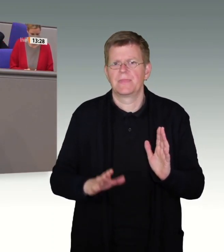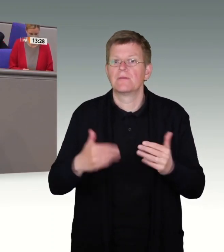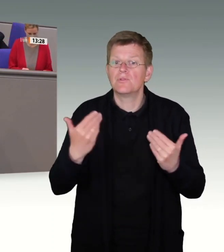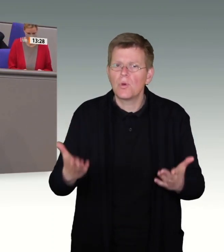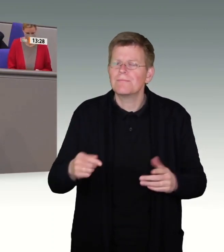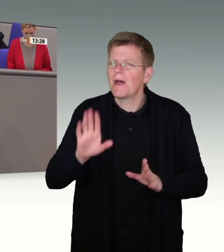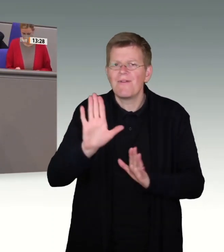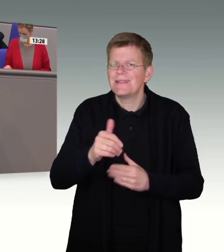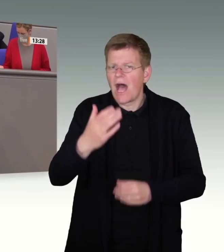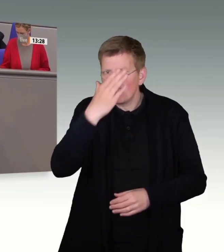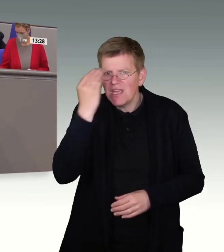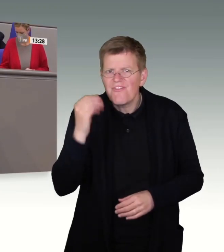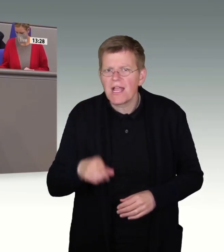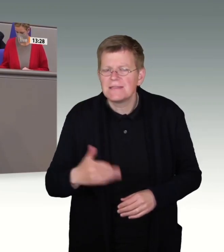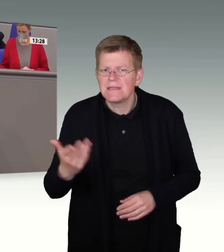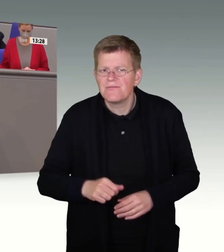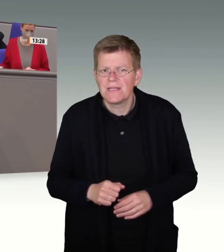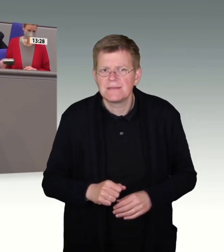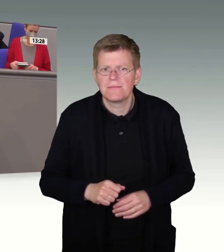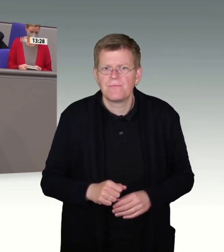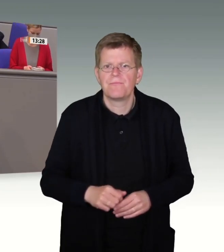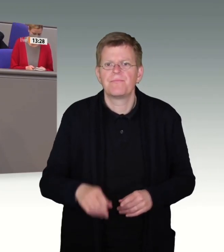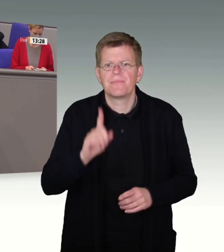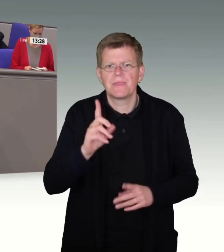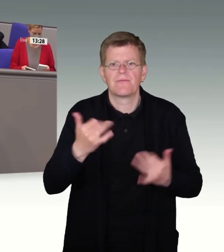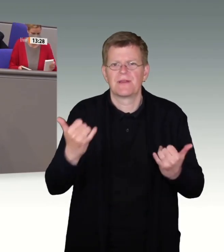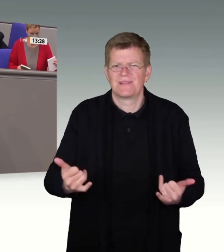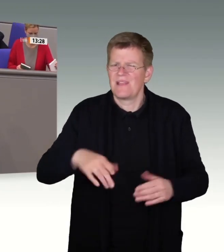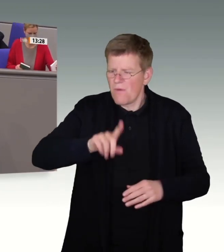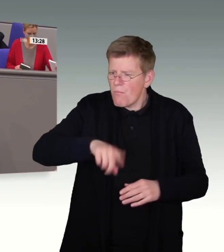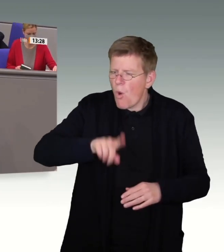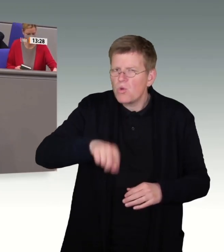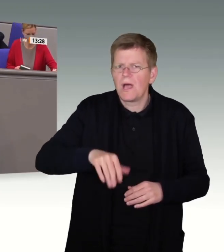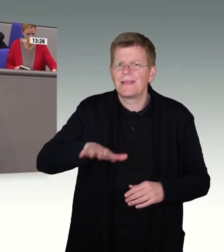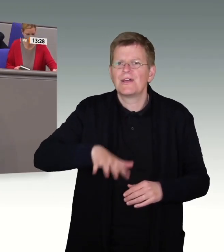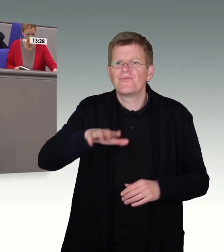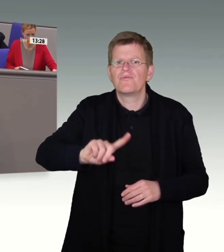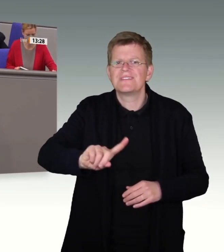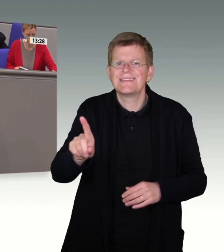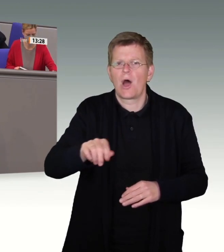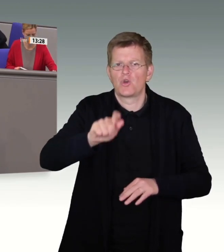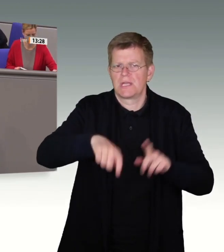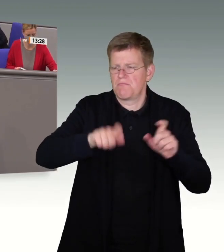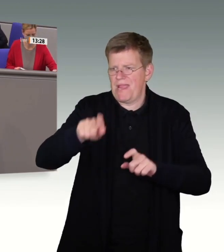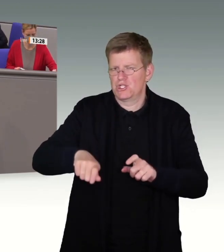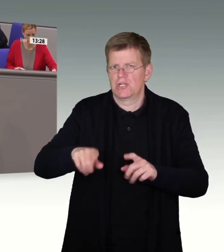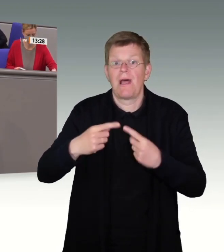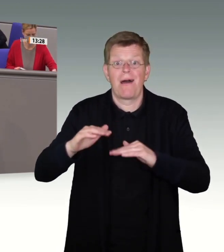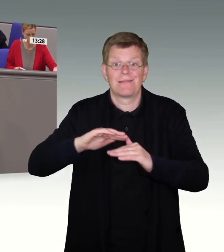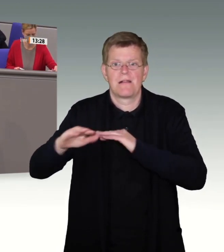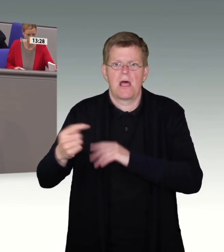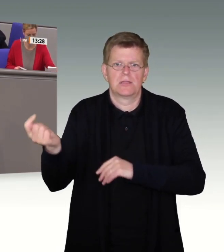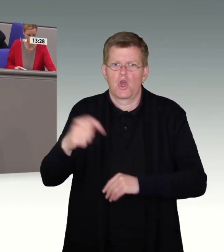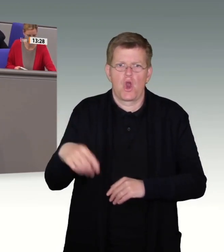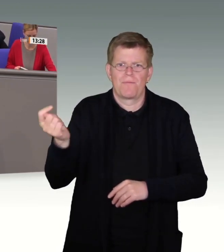nicht vergessen, kommen aber weiterhin jeden Monat rund 15 000 Menschen aus anderen Ländern zu uns, die hier erstmals